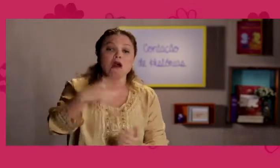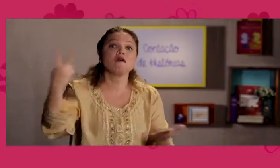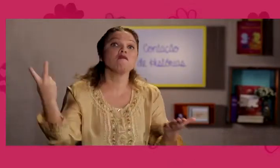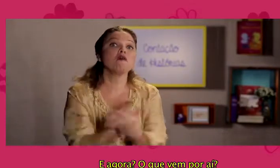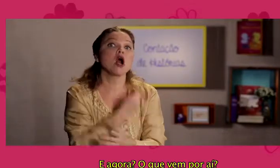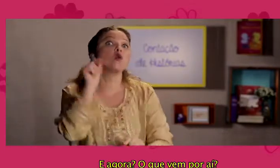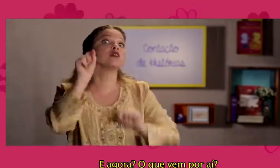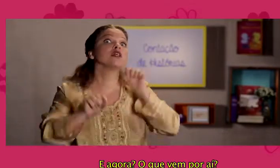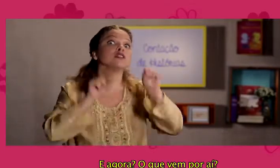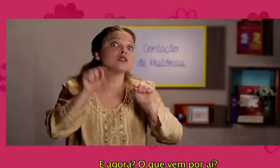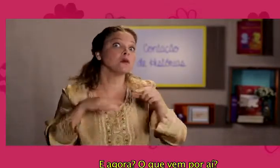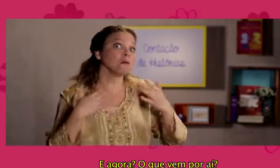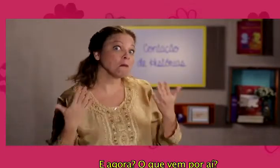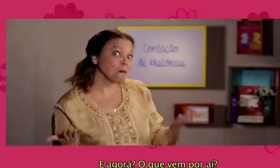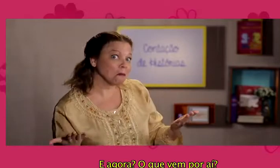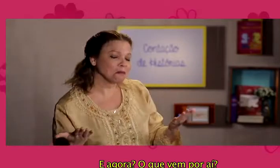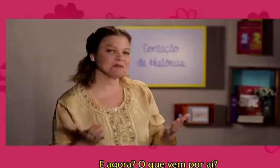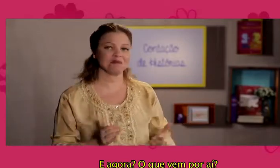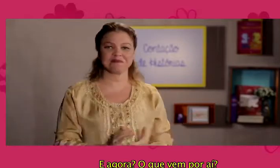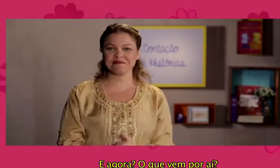E agora? O que vem por aí?